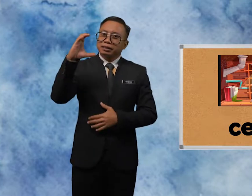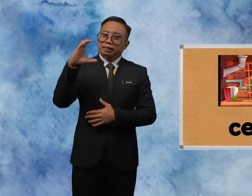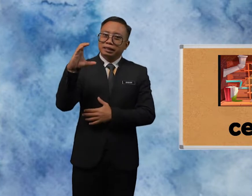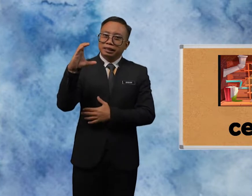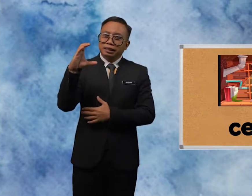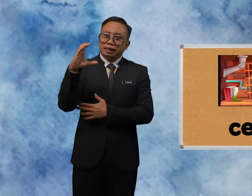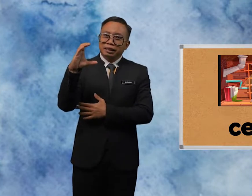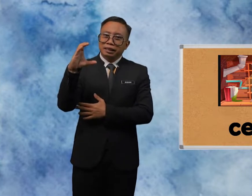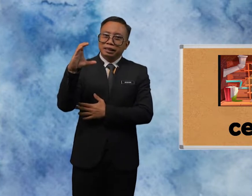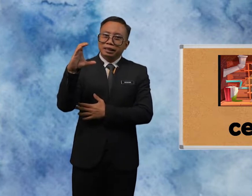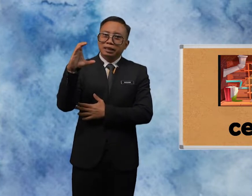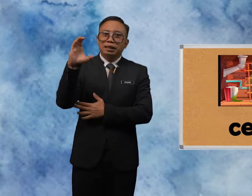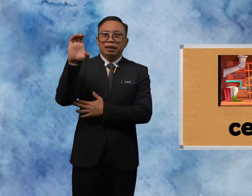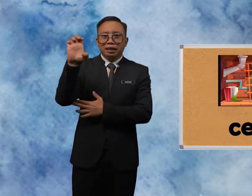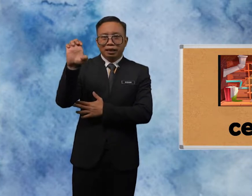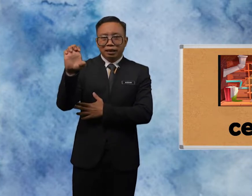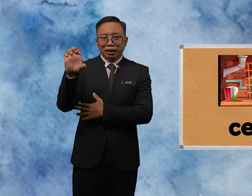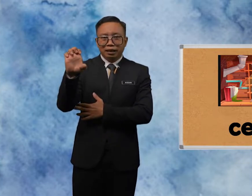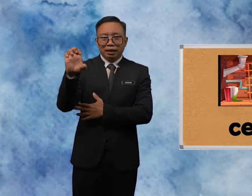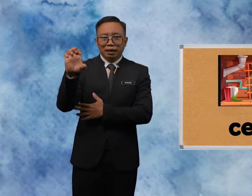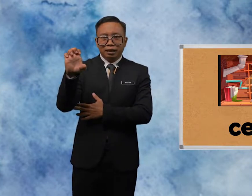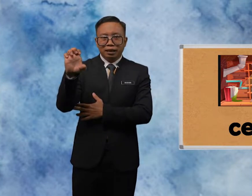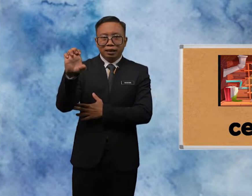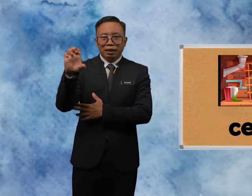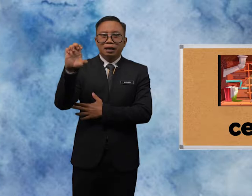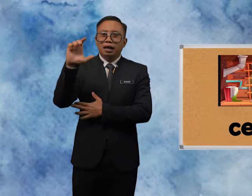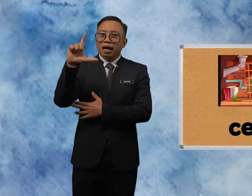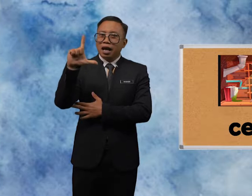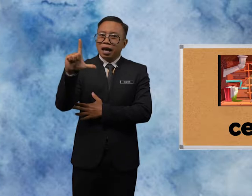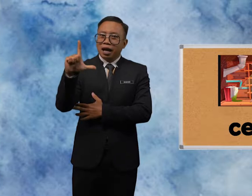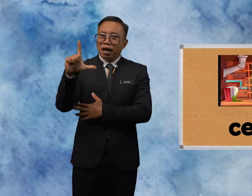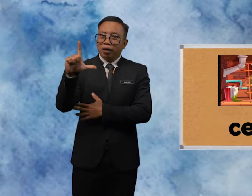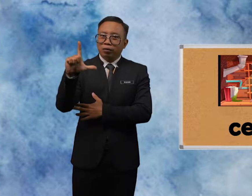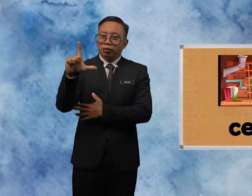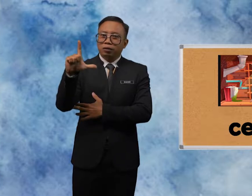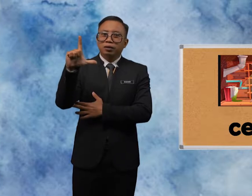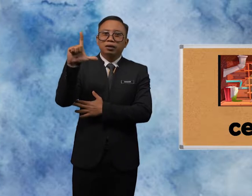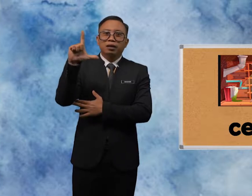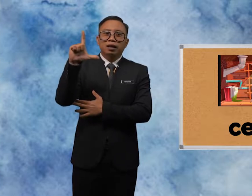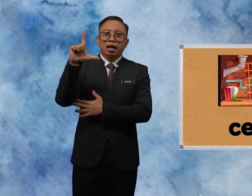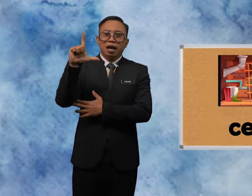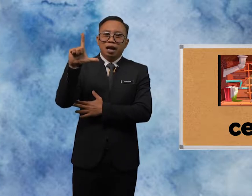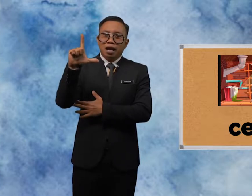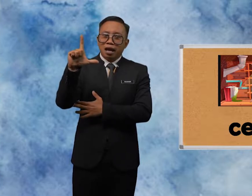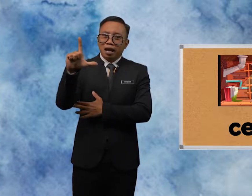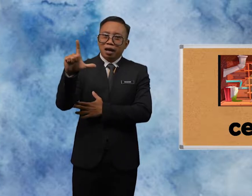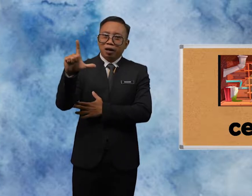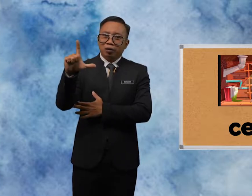C, E, L, L,